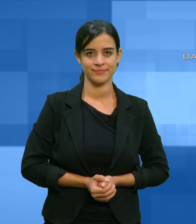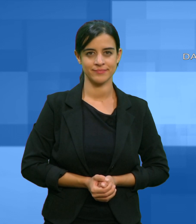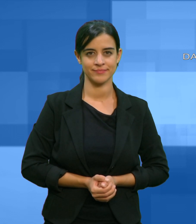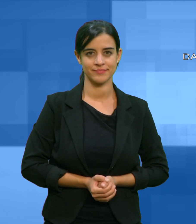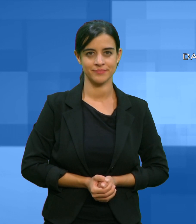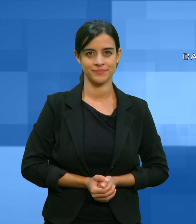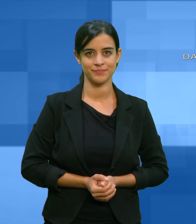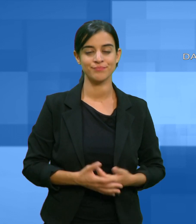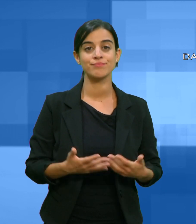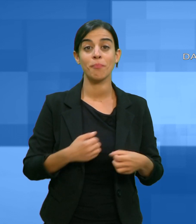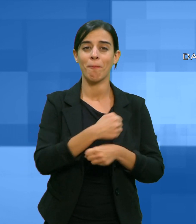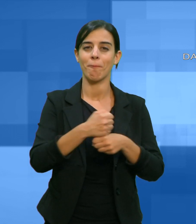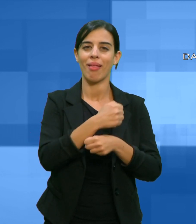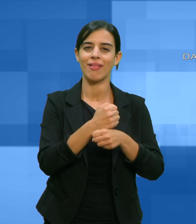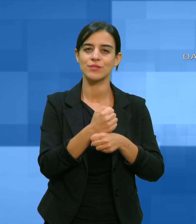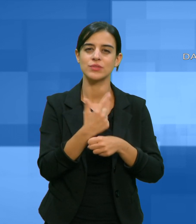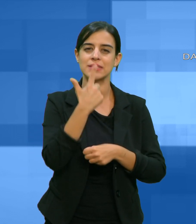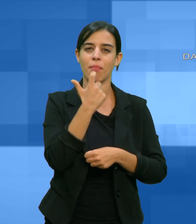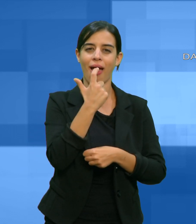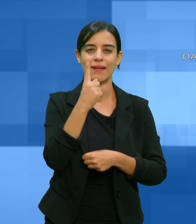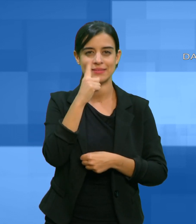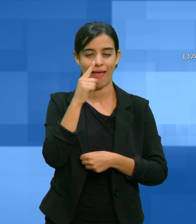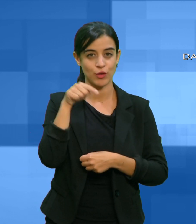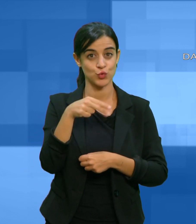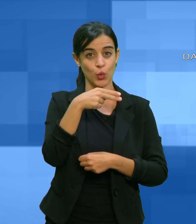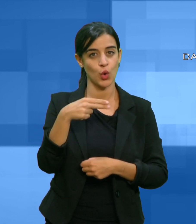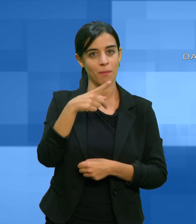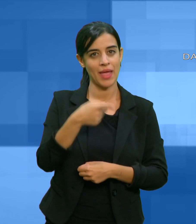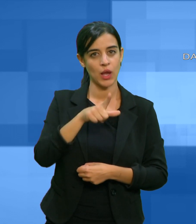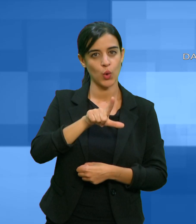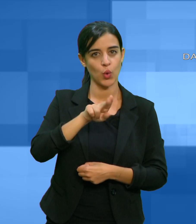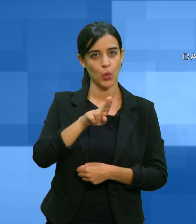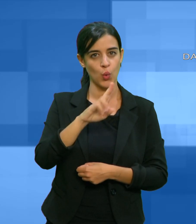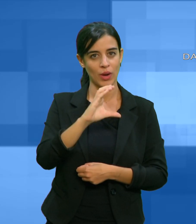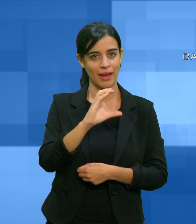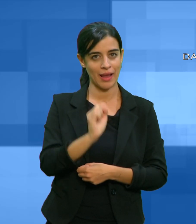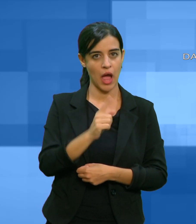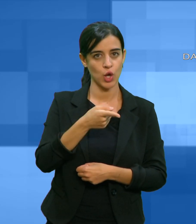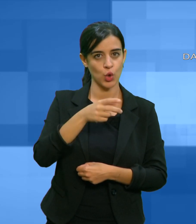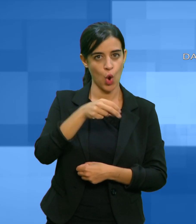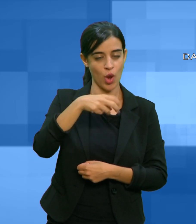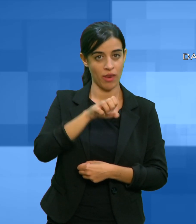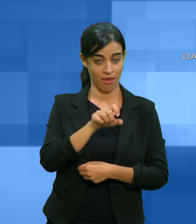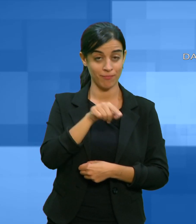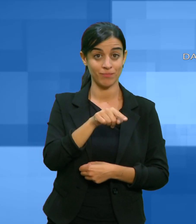Glucacone in spray nasale a carico del servizio sanitario regionale.